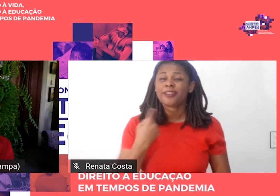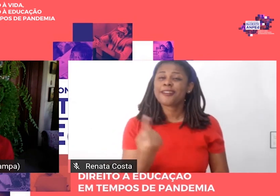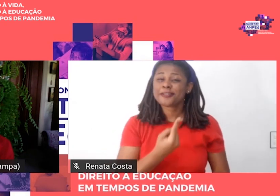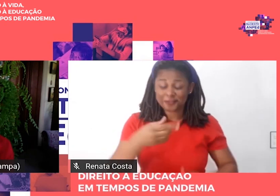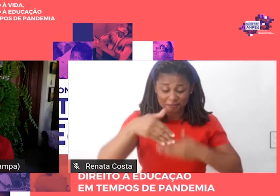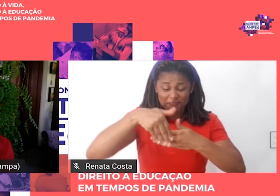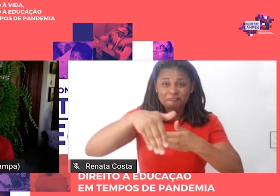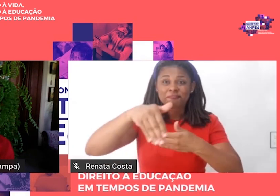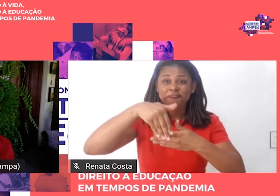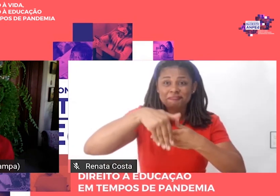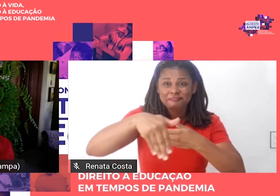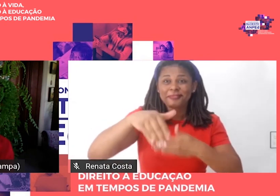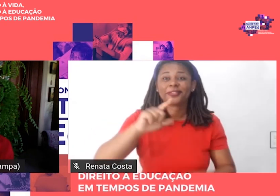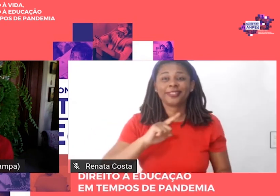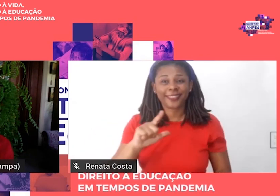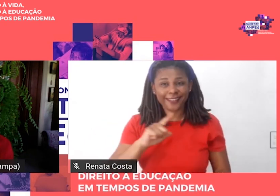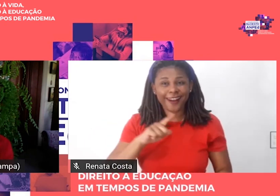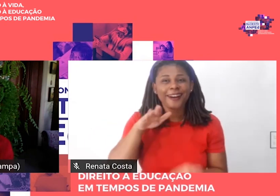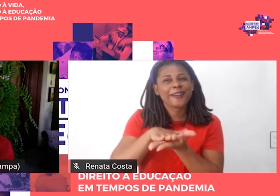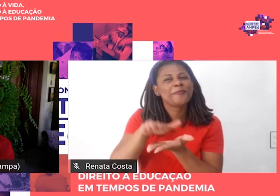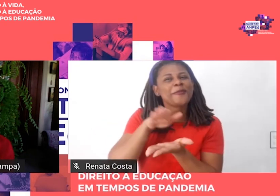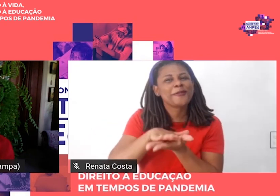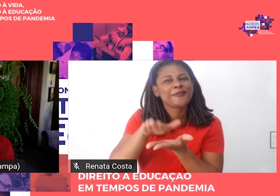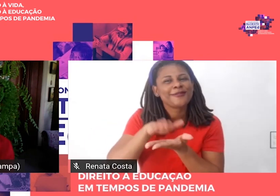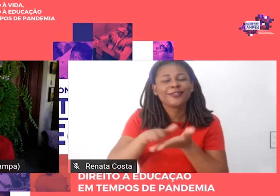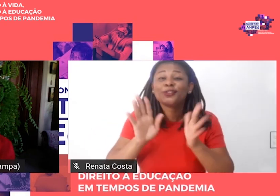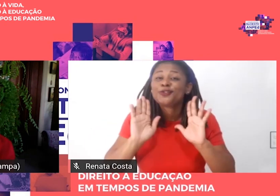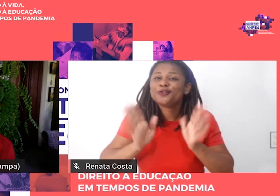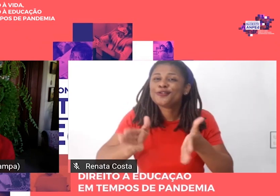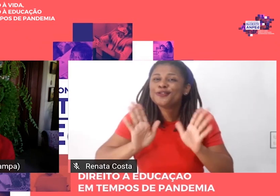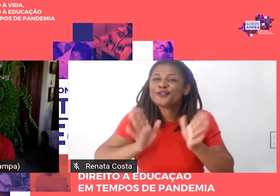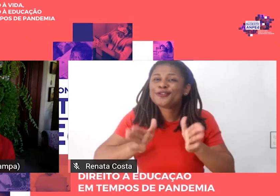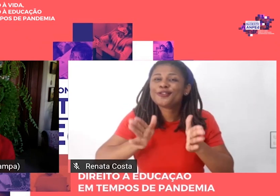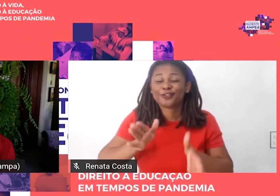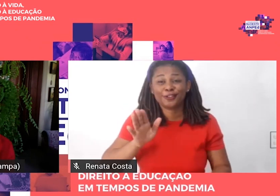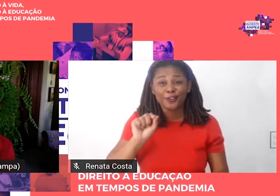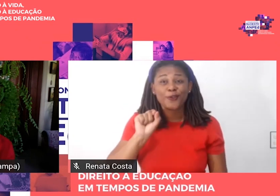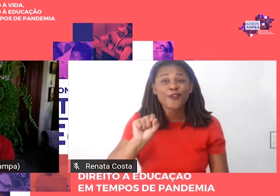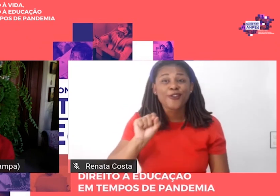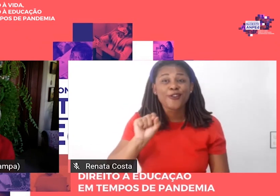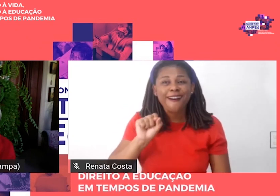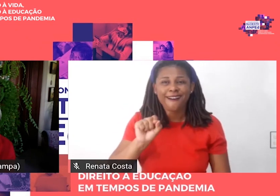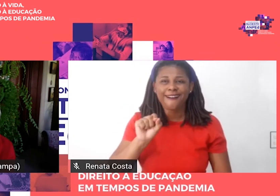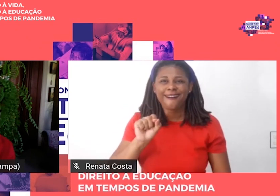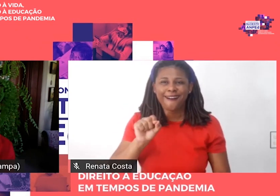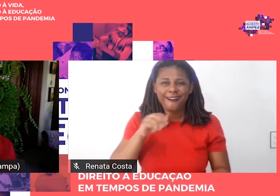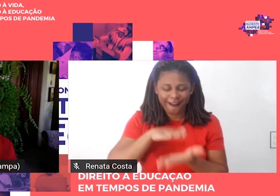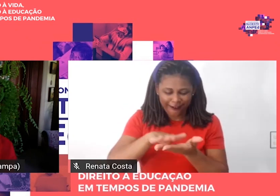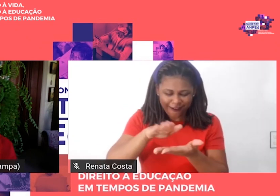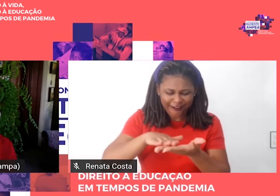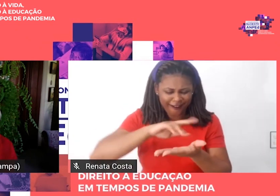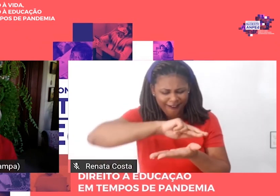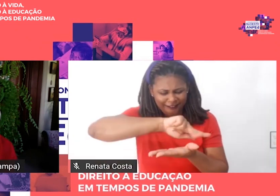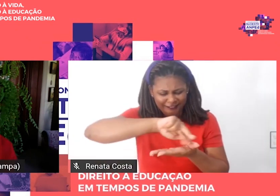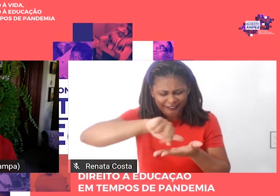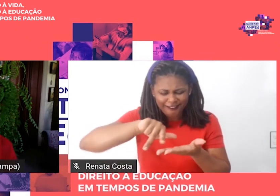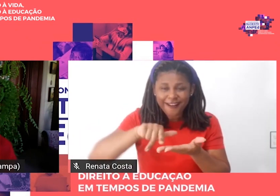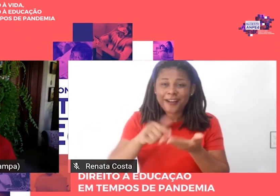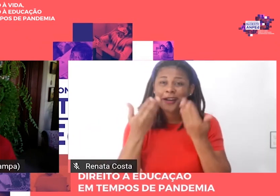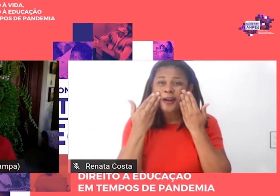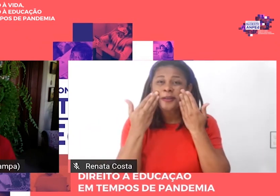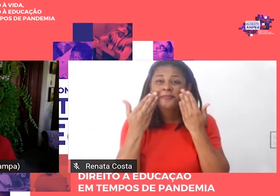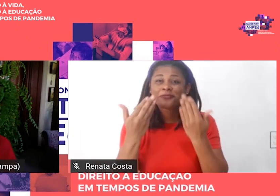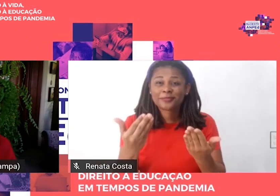já teremos publicadas as resenhas que serão apresentadas nessa sessão pelo Luiz